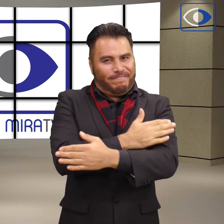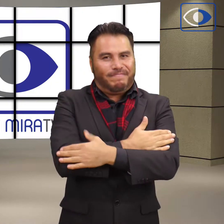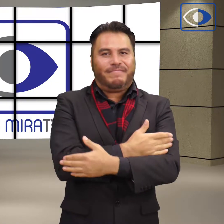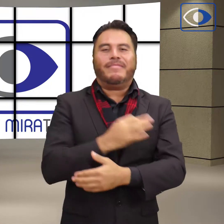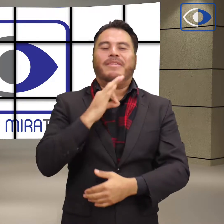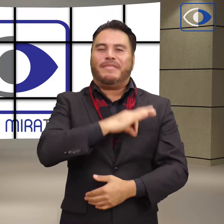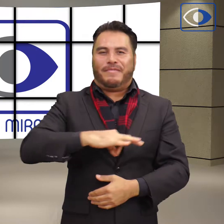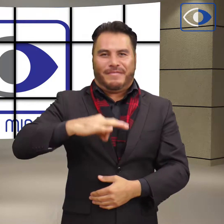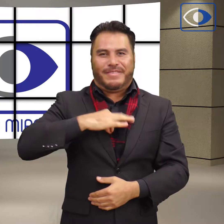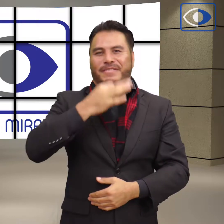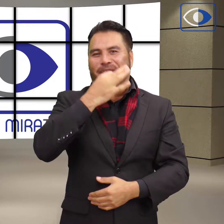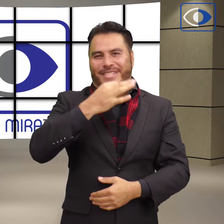abrazo y felices fiestas.